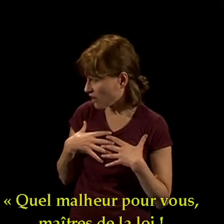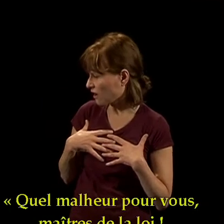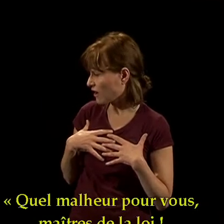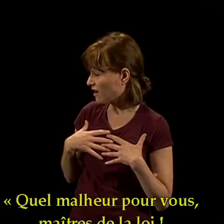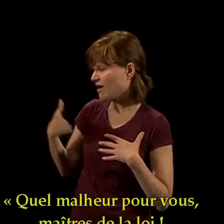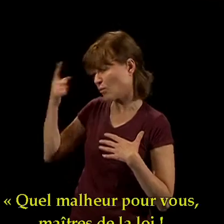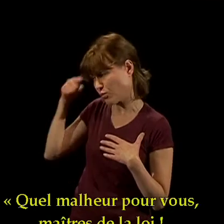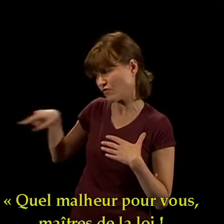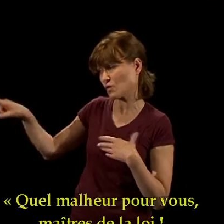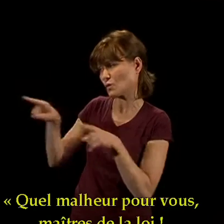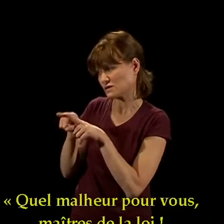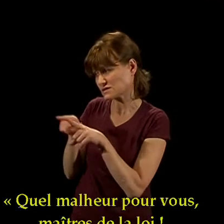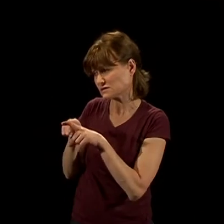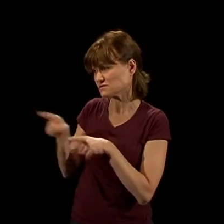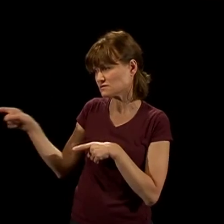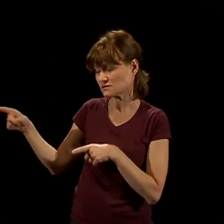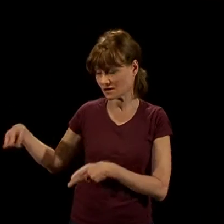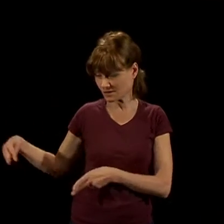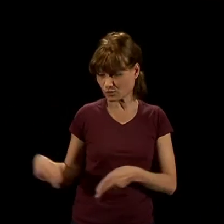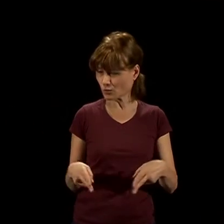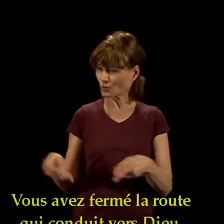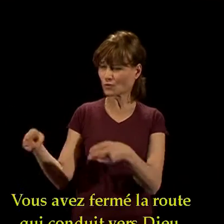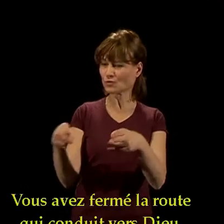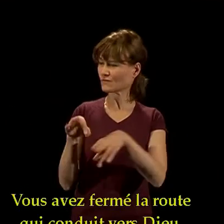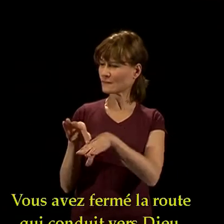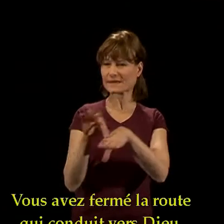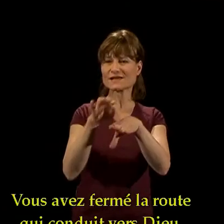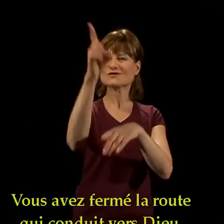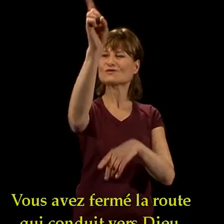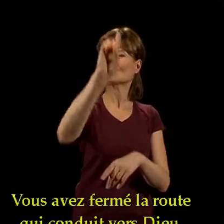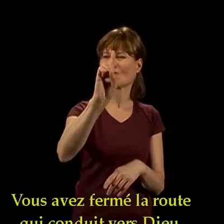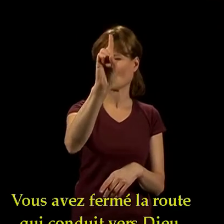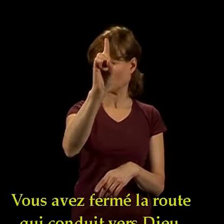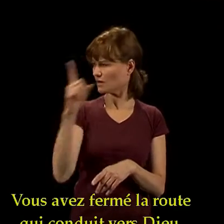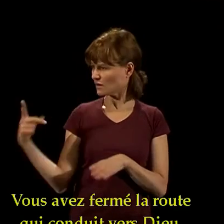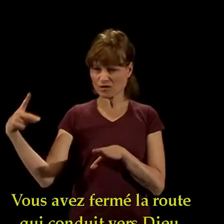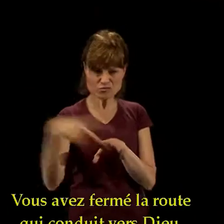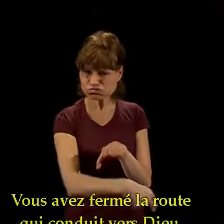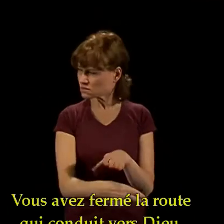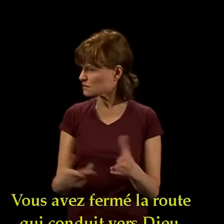Quel malheur pour vous, maître de la loi ! Vous avez fermé la route qui conduit vers Dieu.